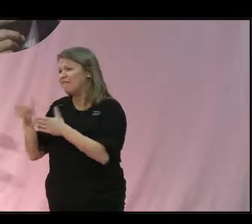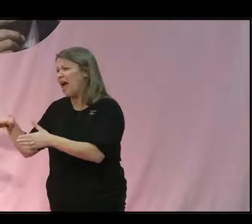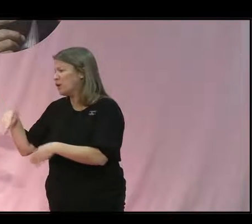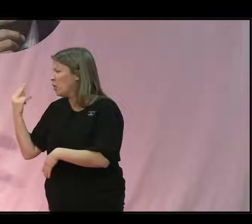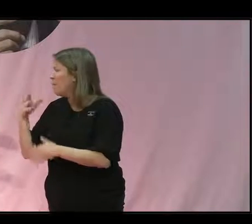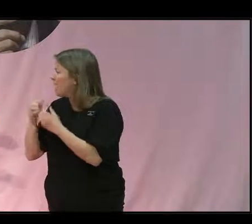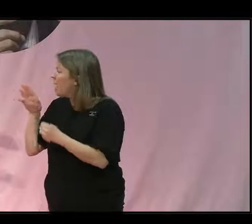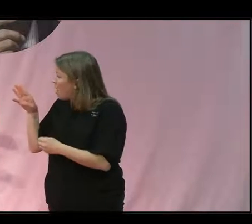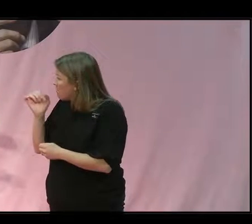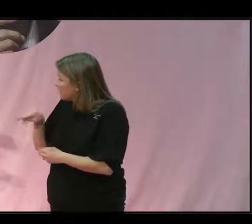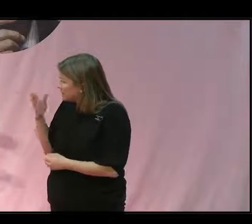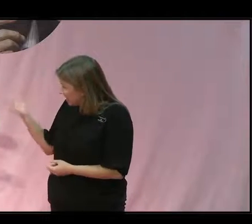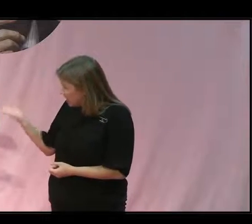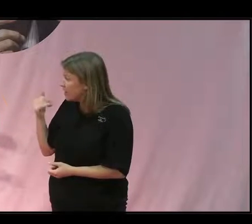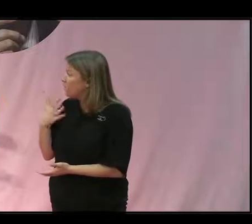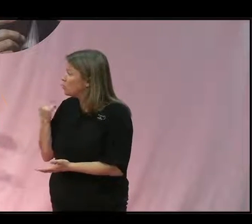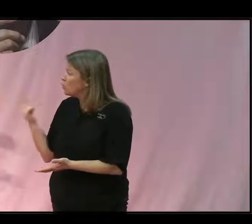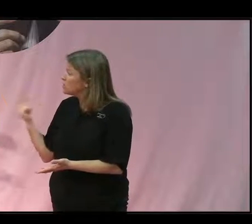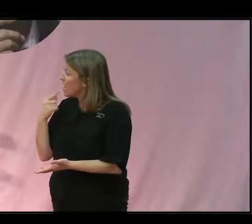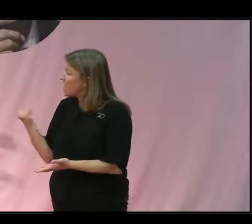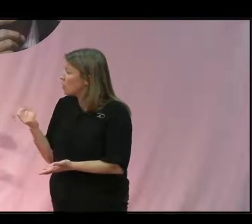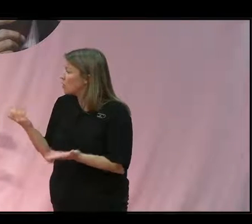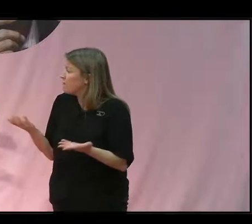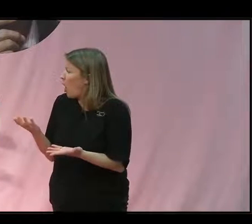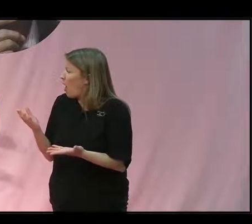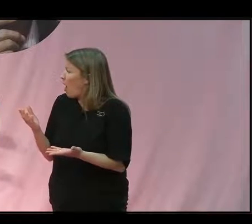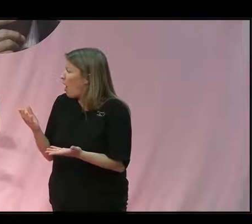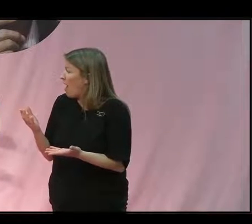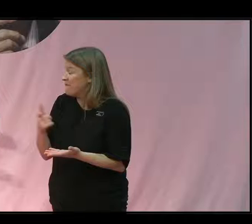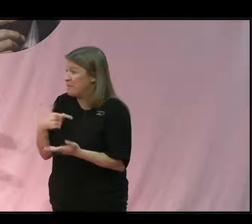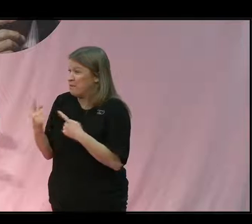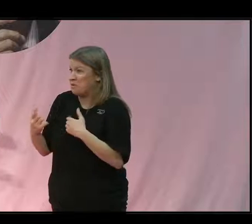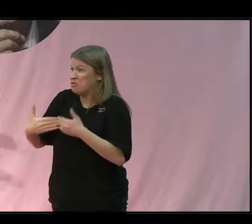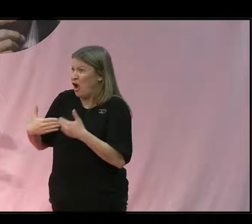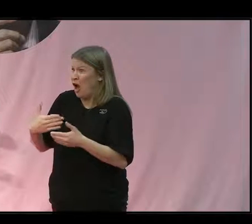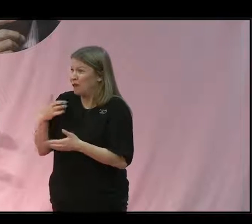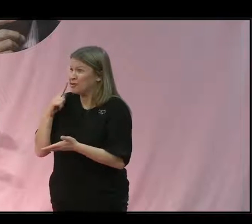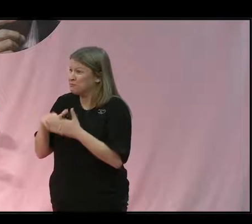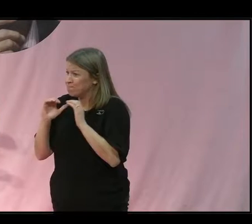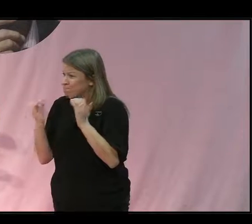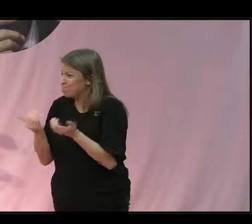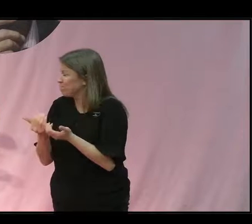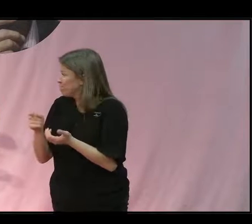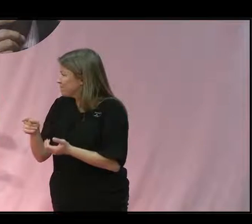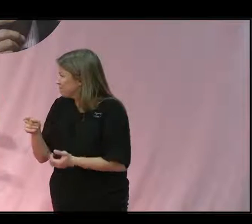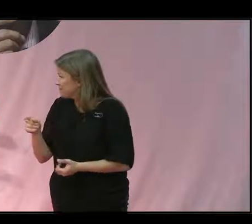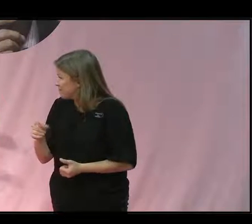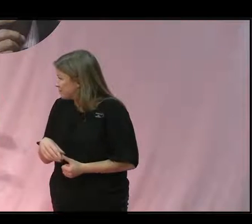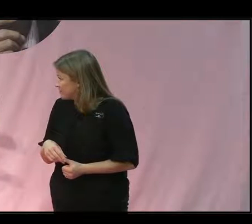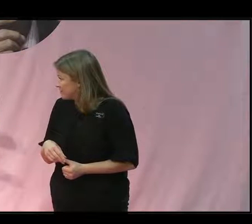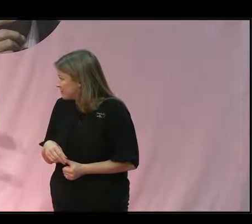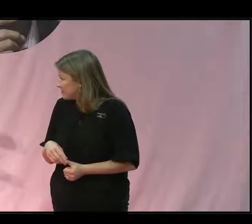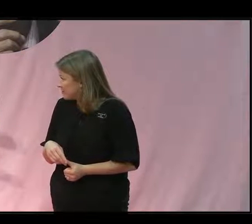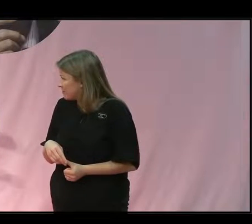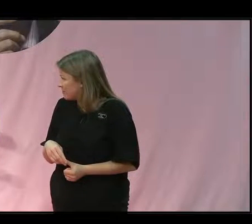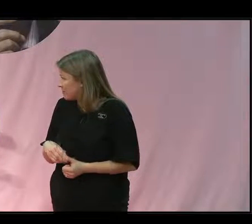om vad som ändå görs och också vad som behöver göras. Både i länderna själva i regionen men